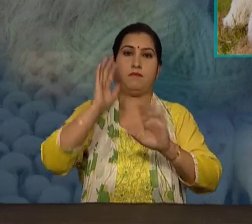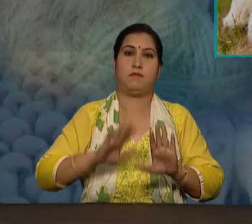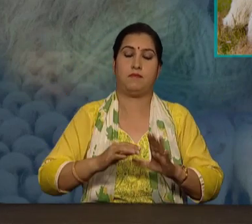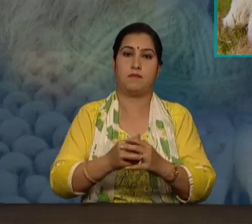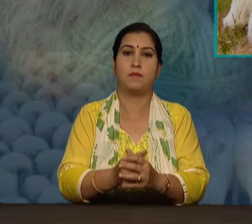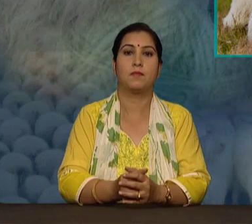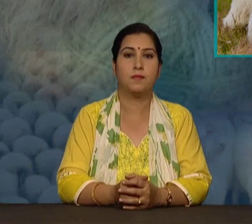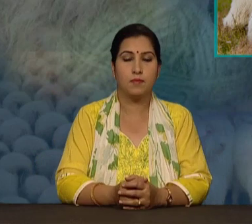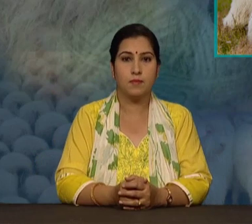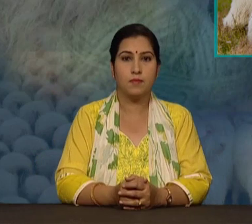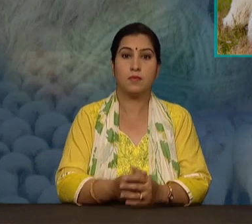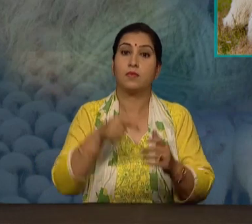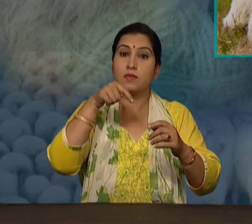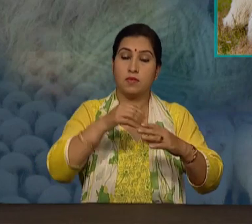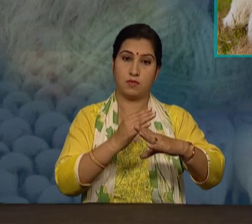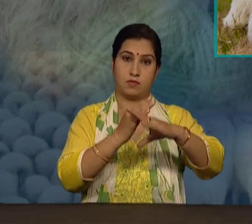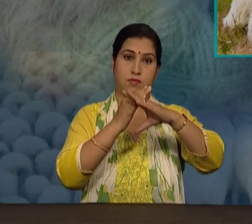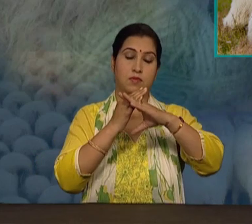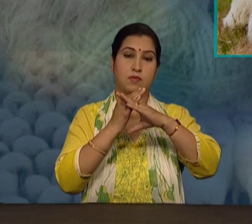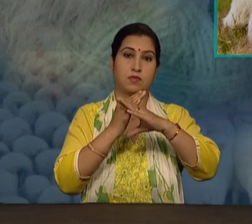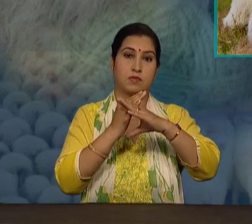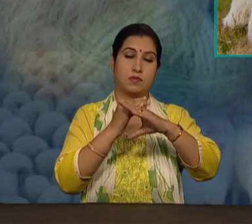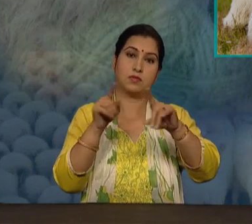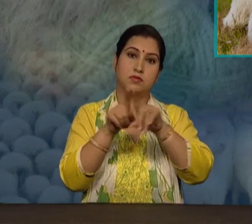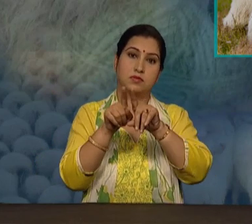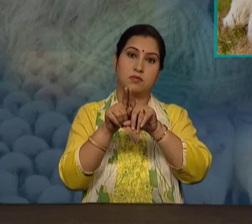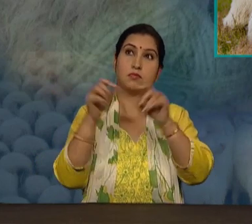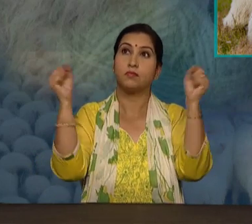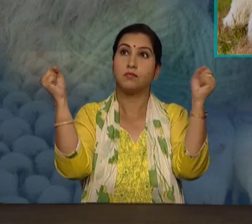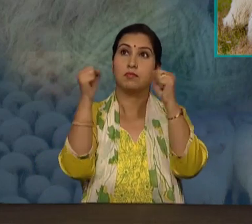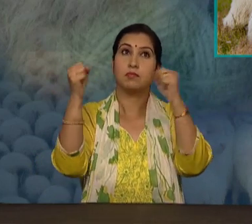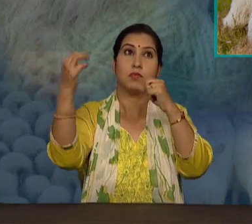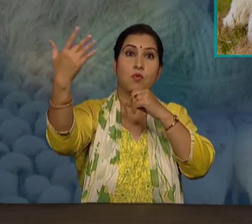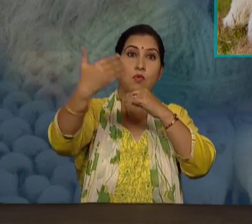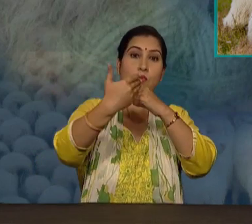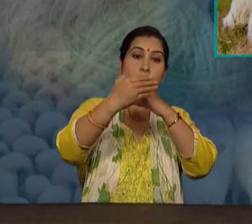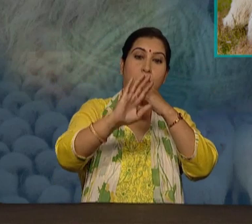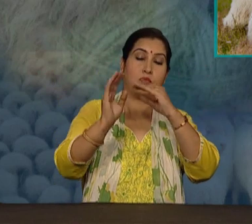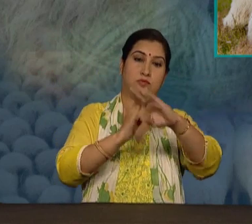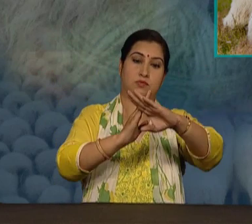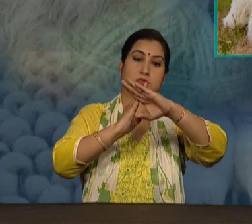ये इनके सुरक्षात्मक आवरन के रूप में काम करते हैं